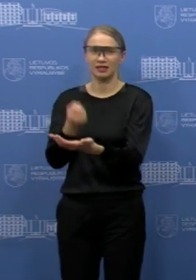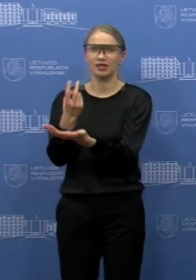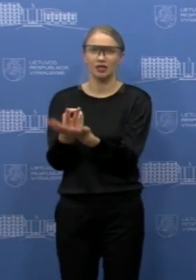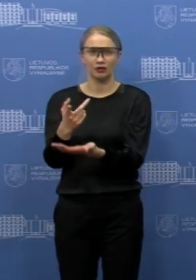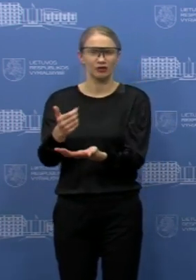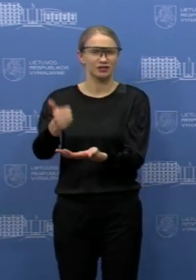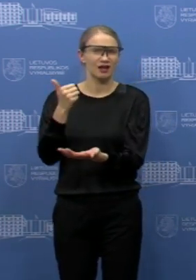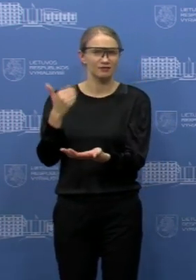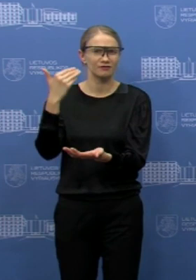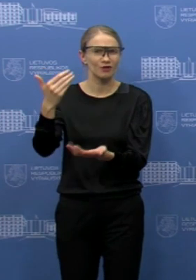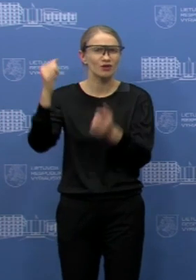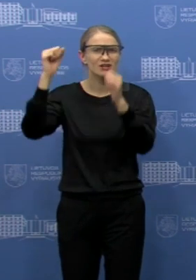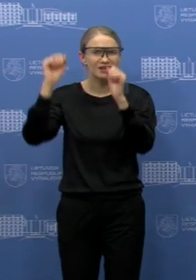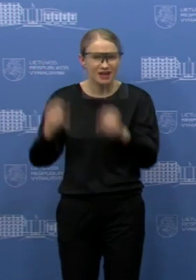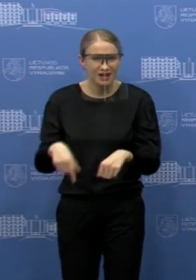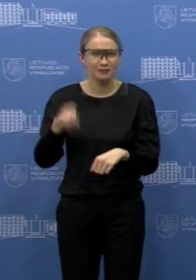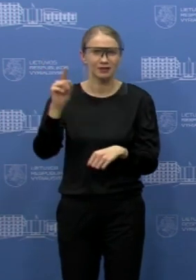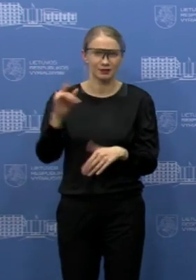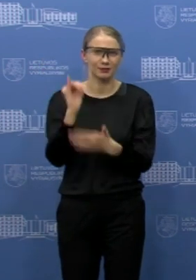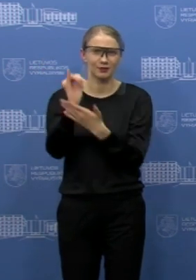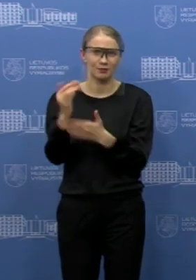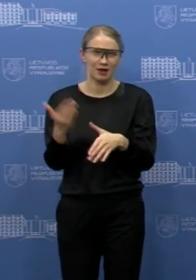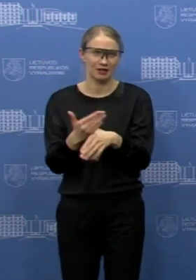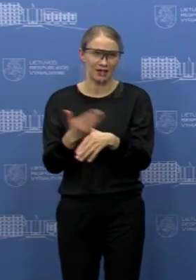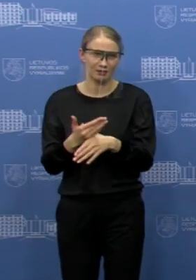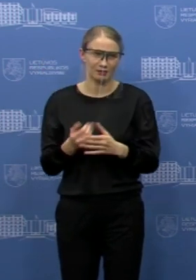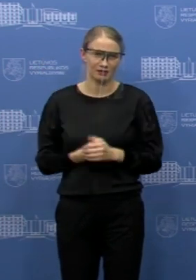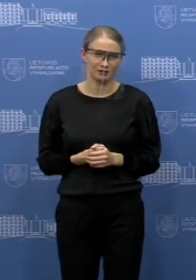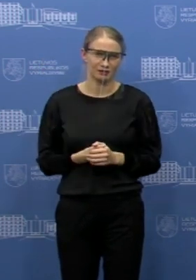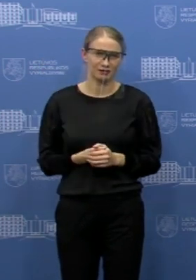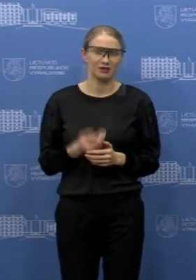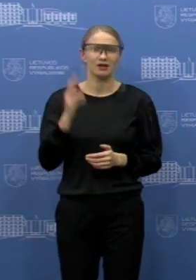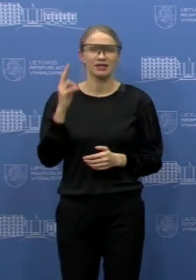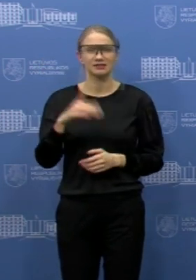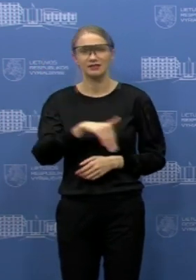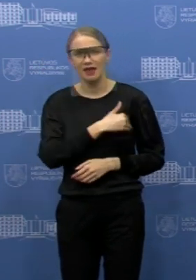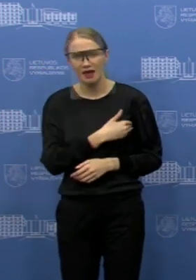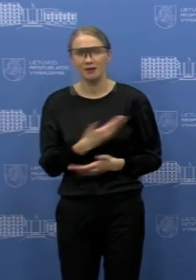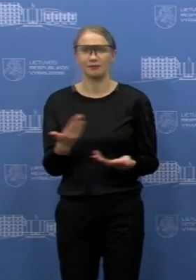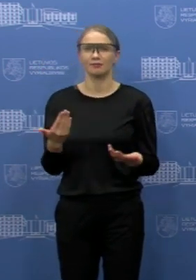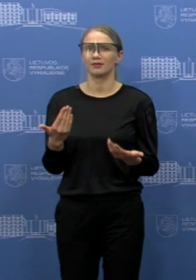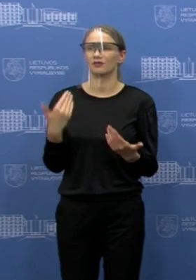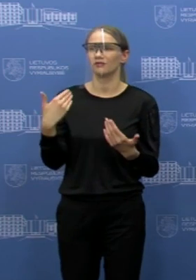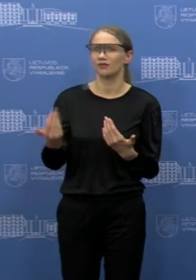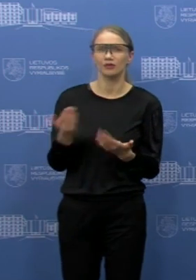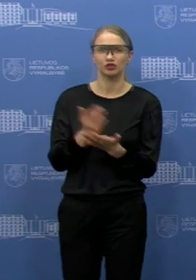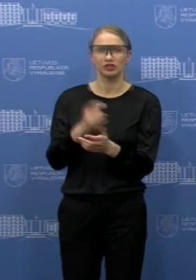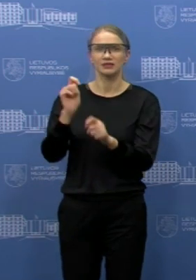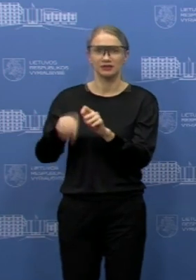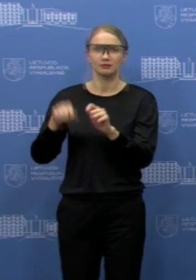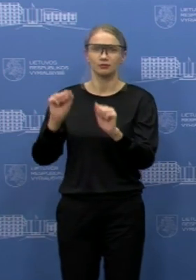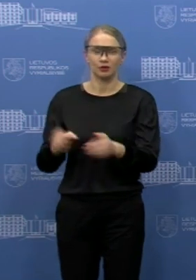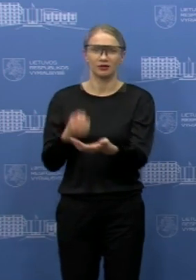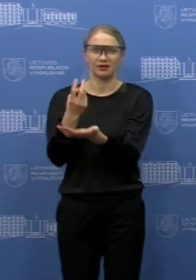ten būtų galima teikti pagalbą ir diferencijuoti tos karšiuojančius pacientus, kam reikia atlikti tyrimą. Tai tikrai